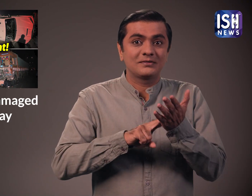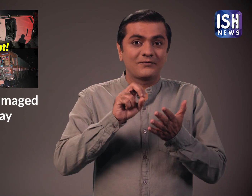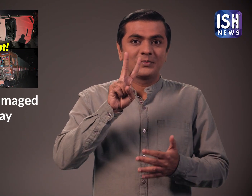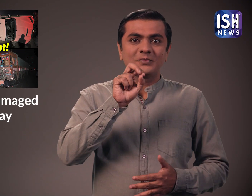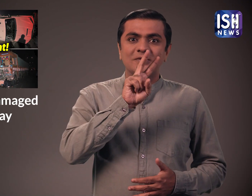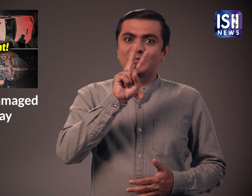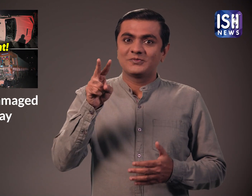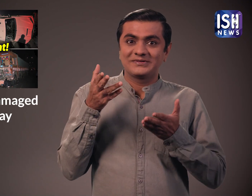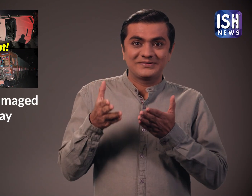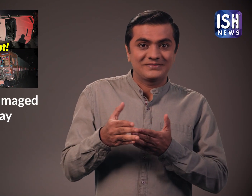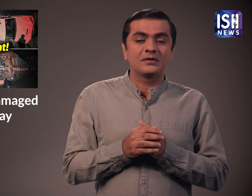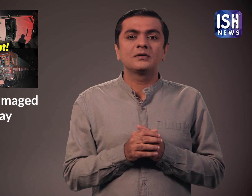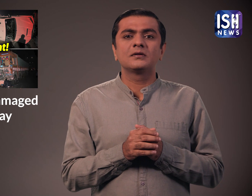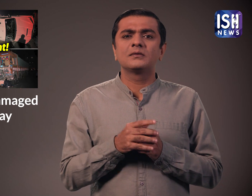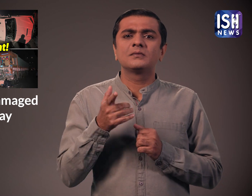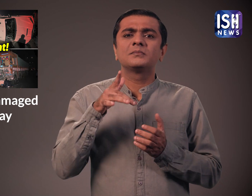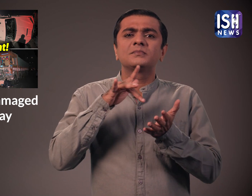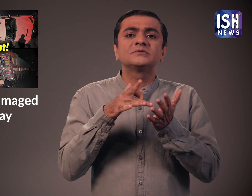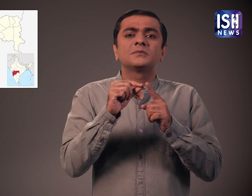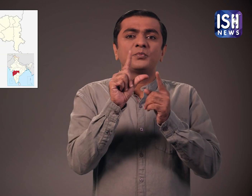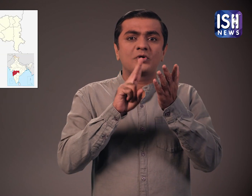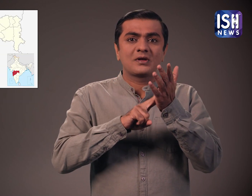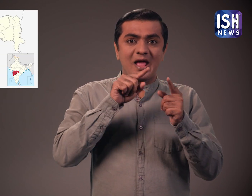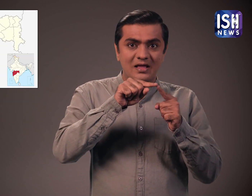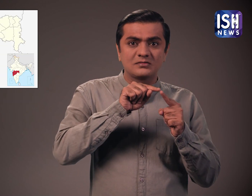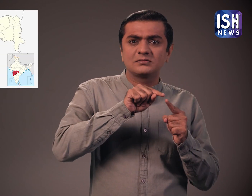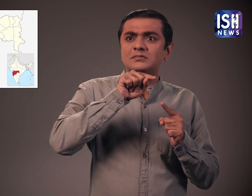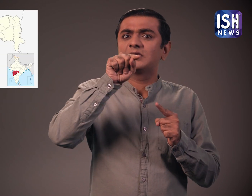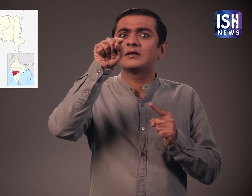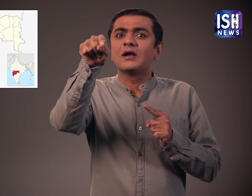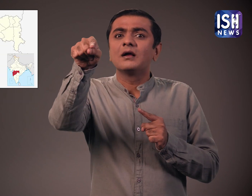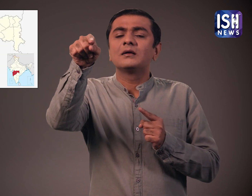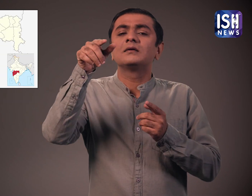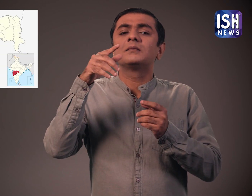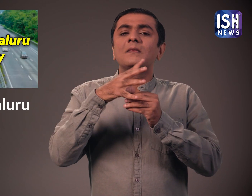कल दिनांग 20 नवेंबर 2022 को पूने बैंगलुरु हाईवे पर